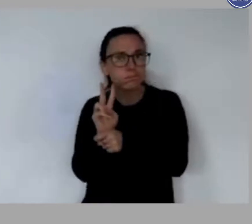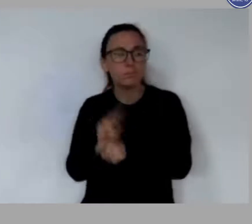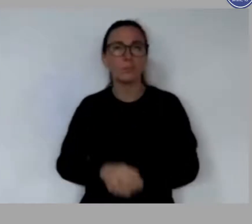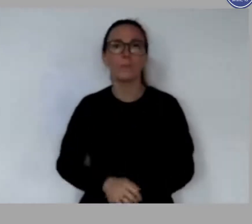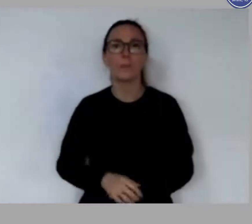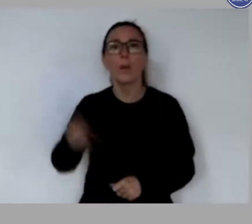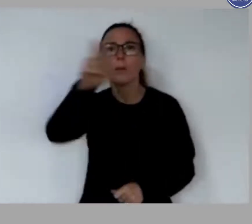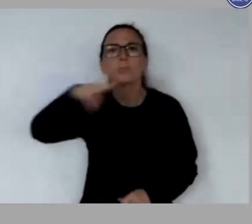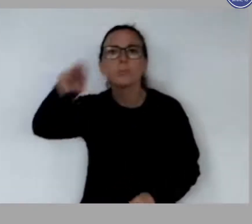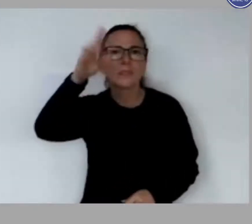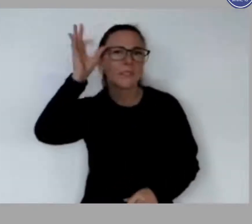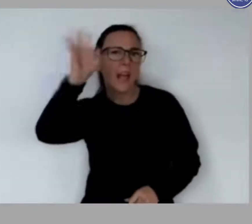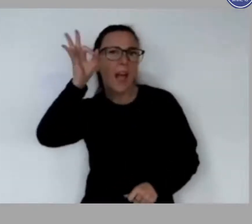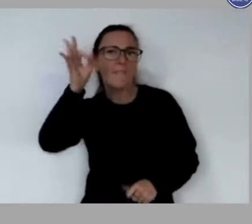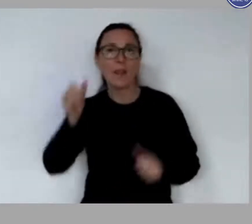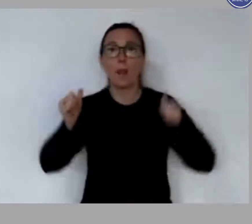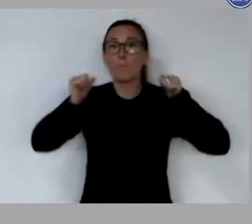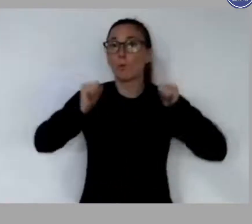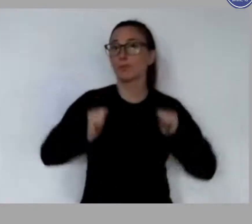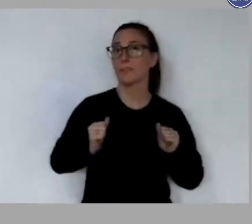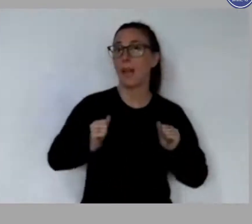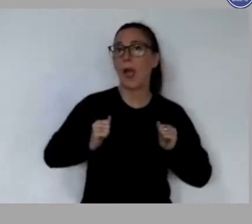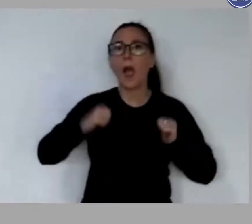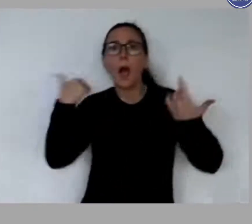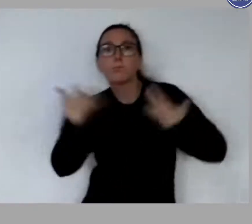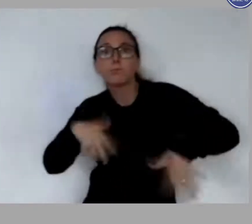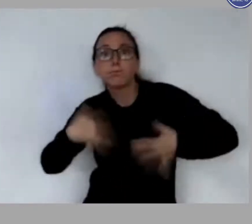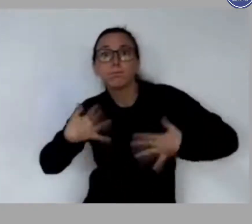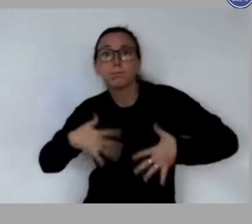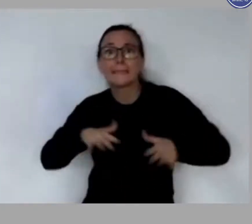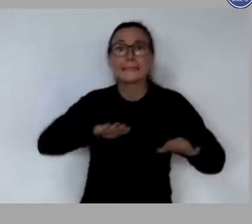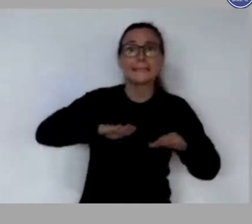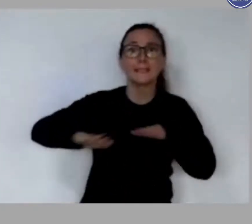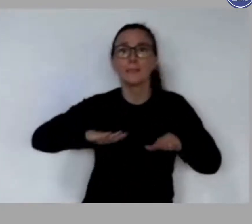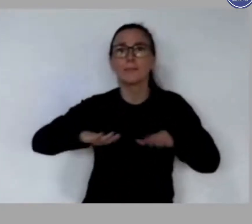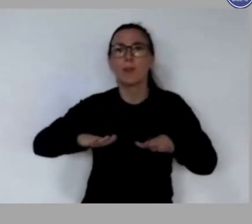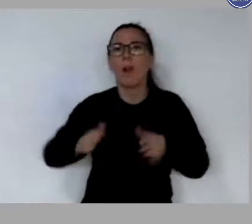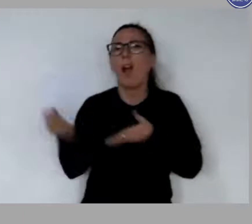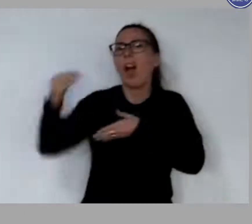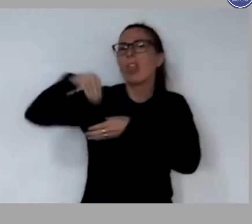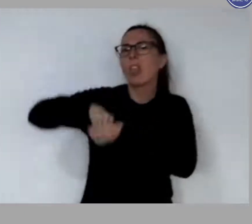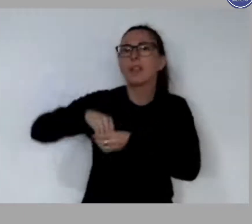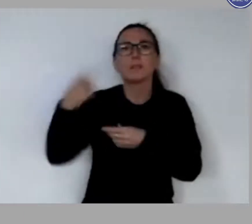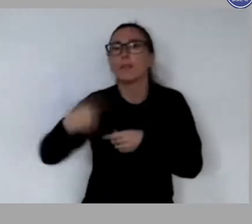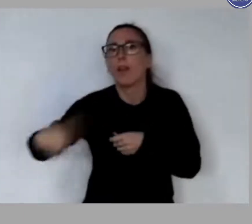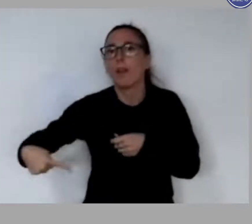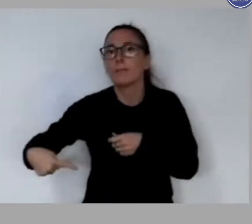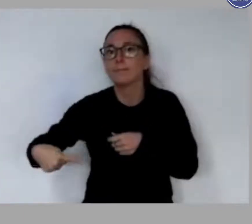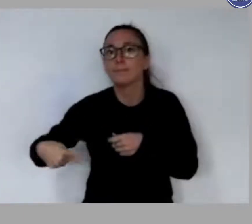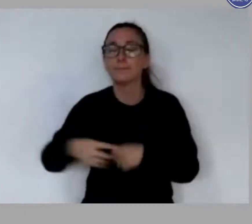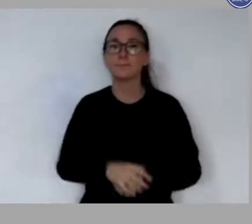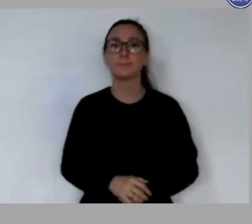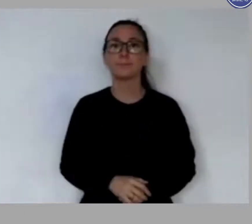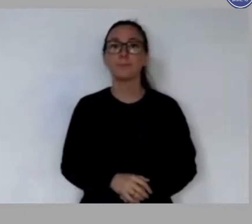Y vos, ¿ya sabés que tiene que contener tu mochila de emergencia sísmica? Mira,